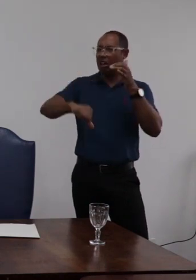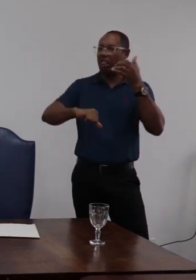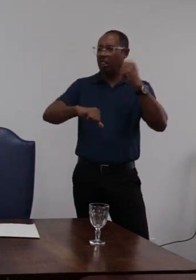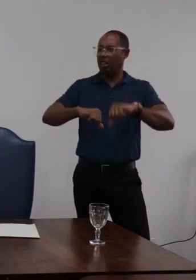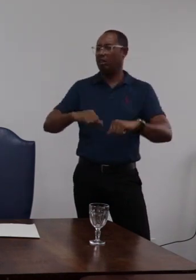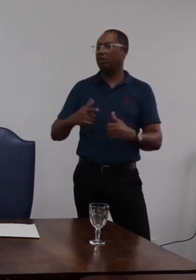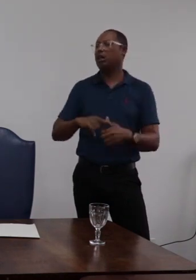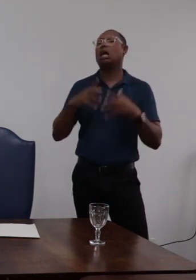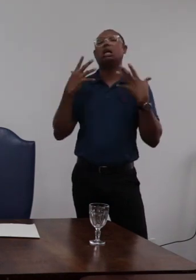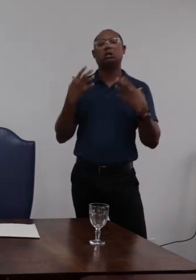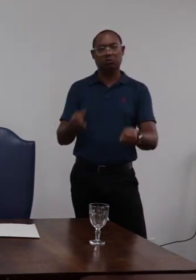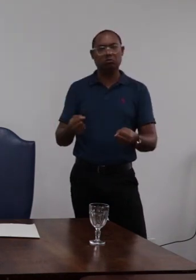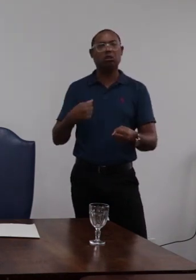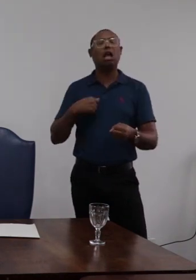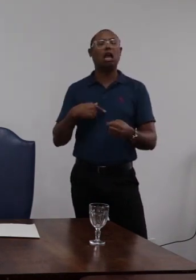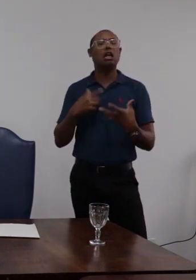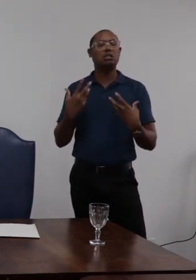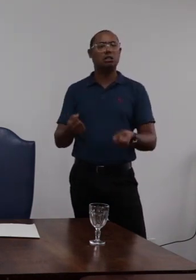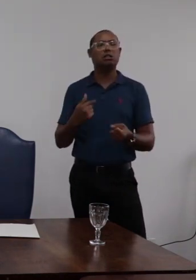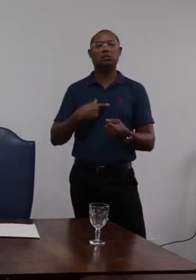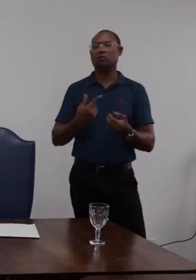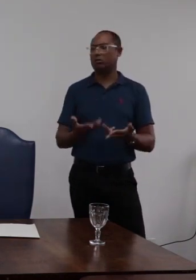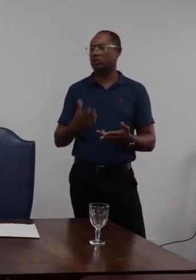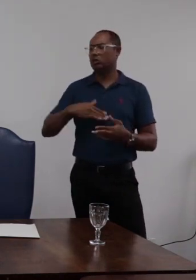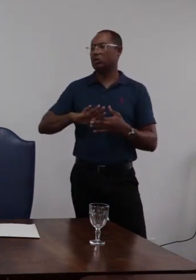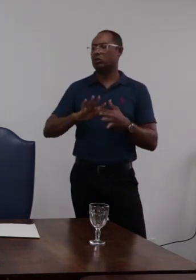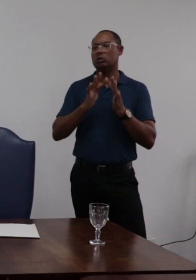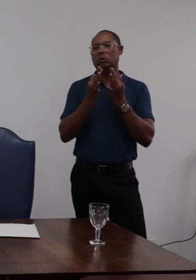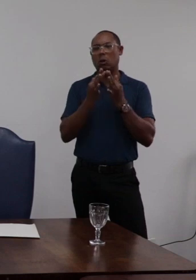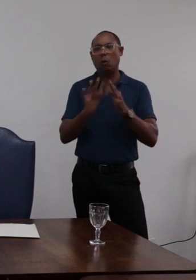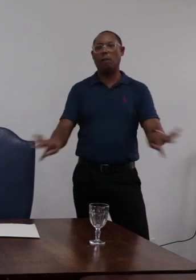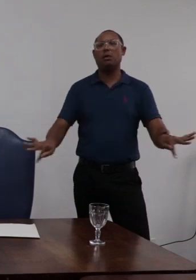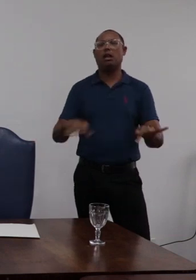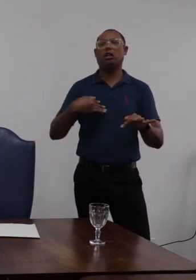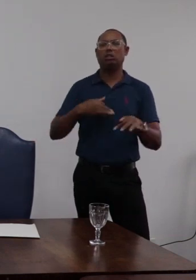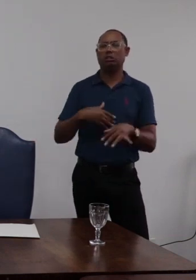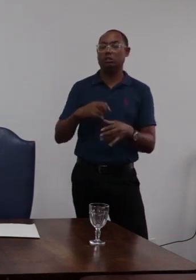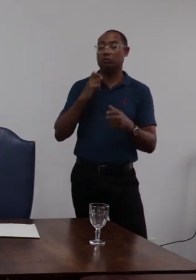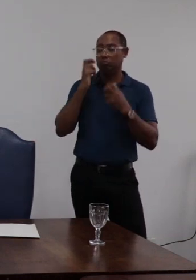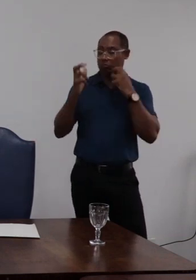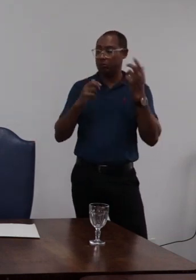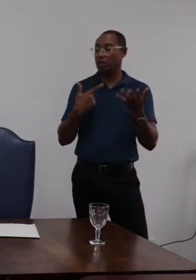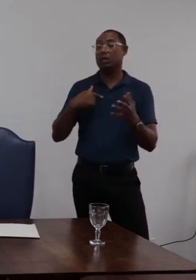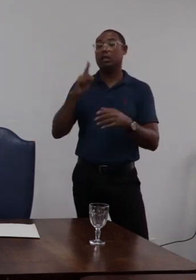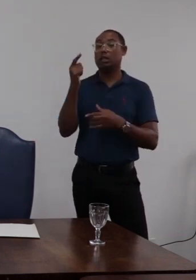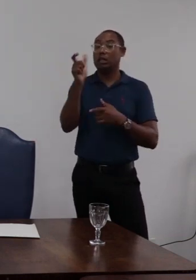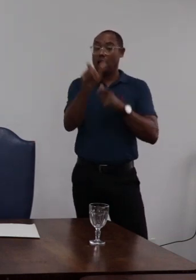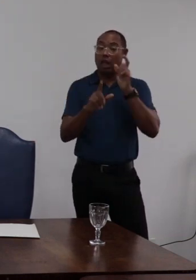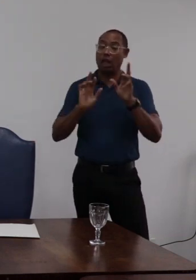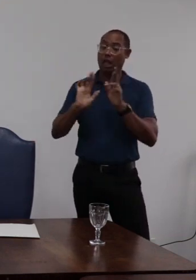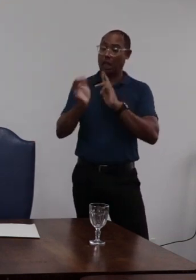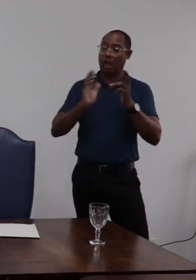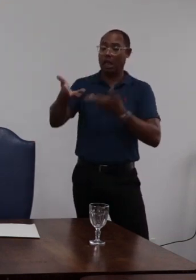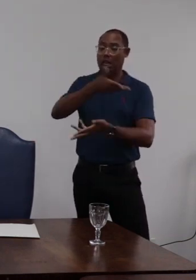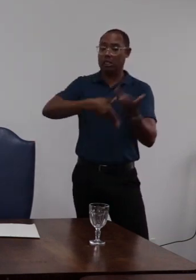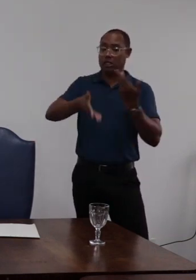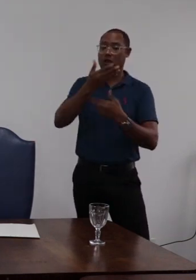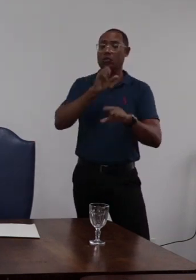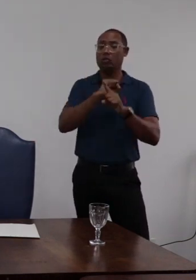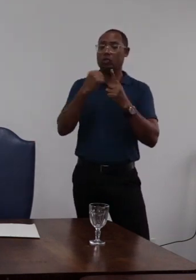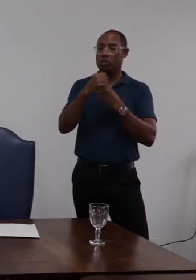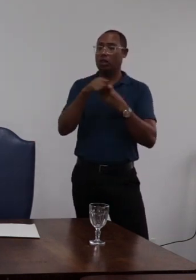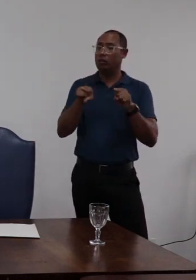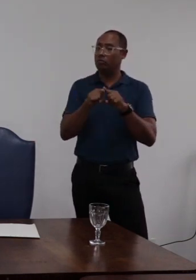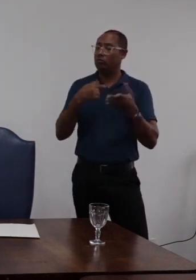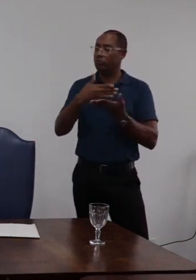servidor assume o risco de expor a uma situação humilhante e constrangedora podendo prejudicar suas relações sociais no trabalho ou